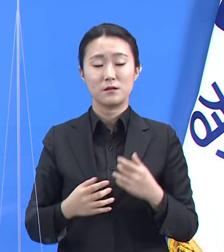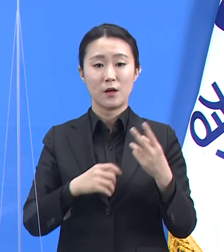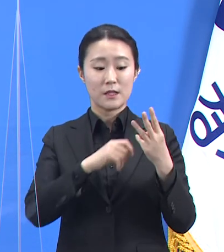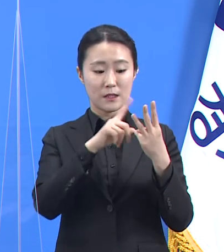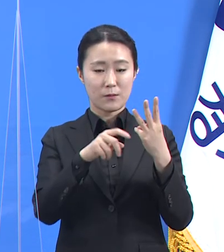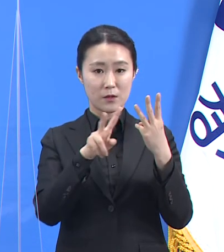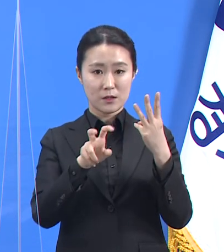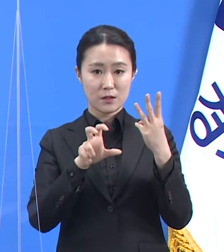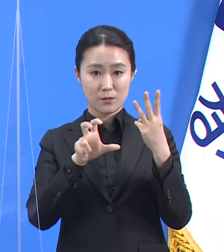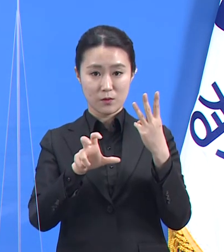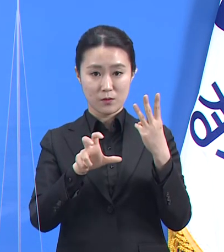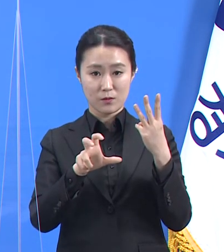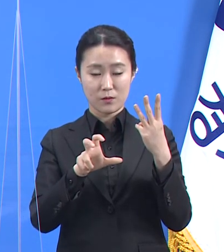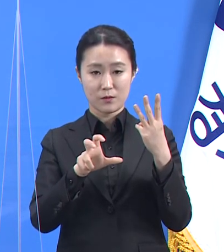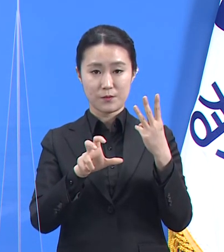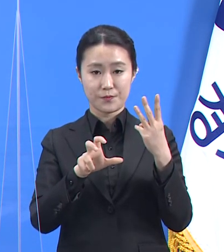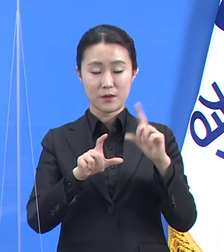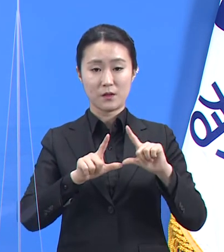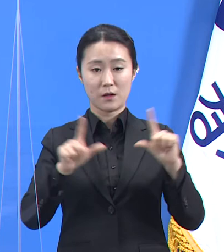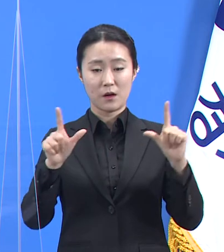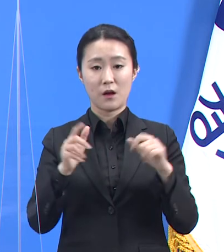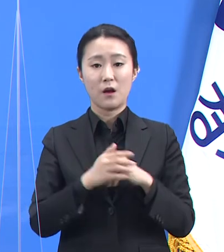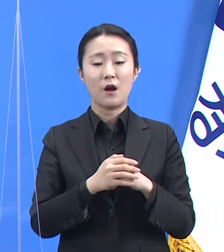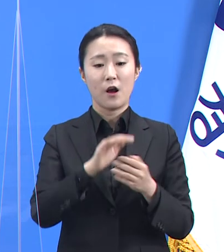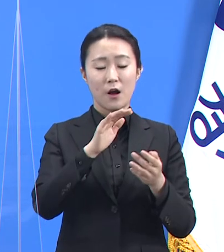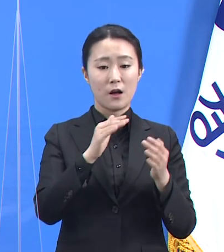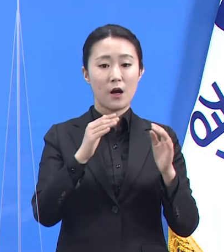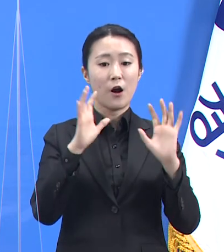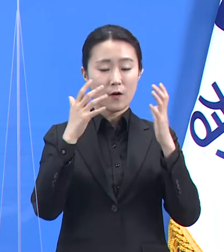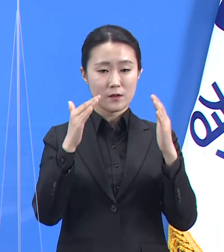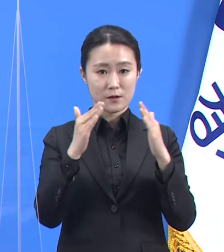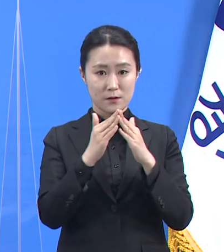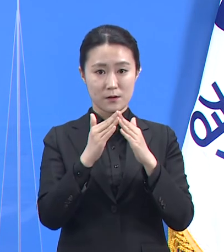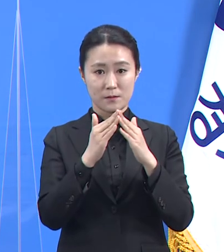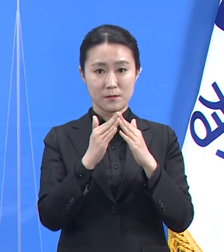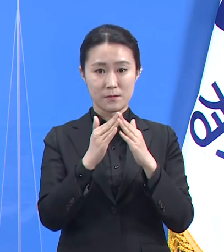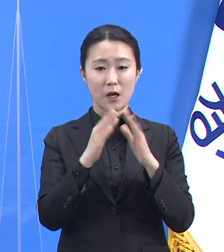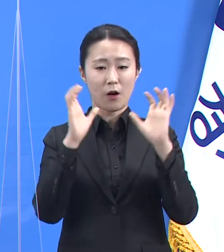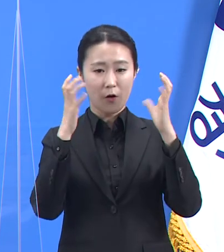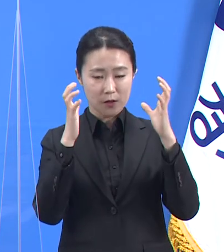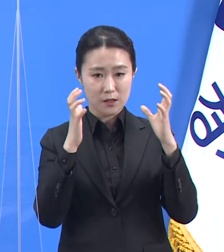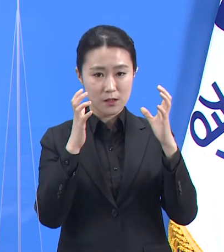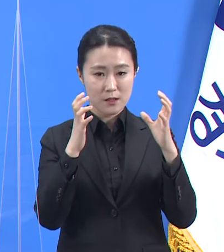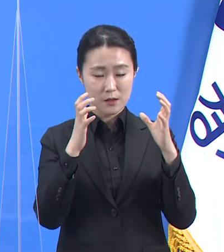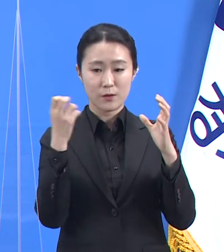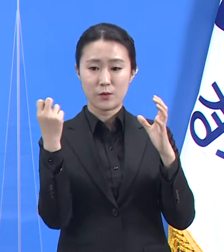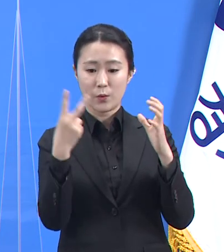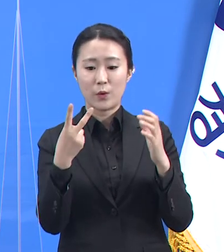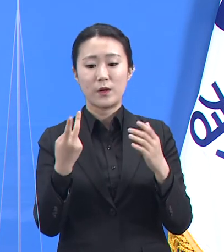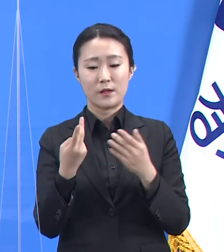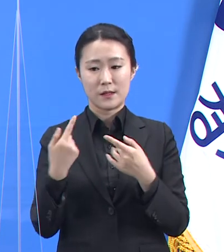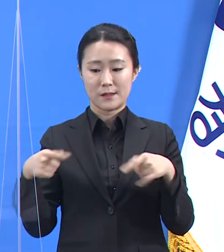어린이집 원생 및 관련 가족 등에 대해 전수검사가 폭넓게 실시되었고